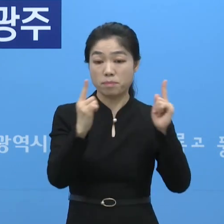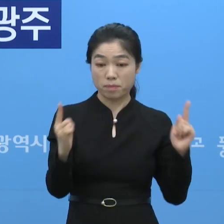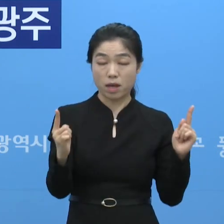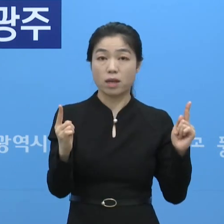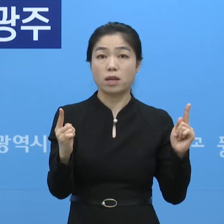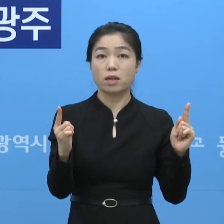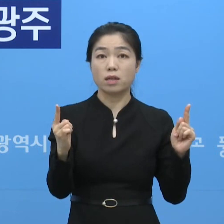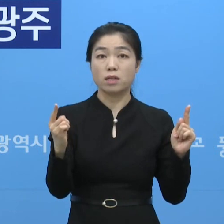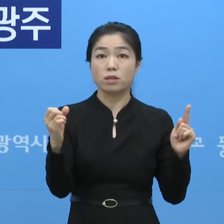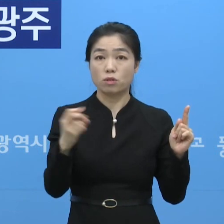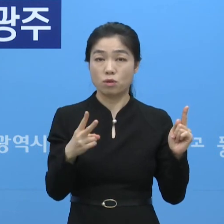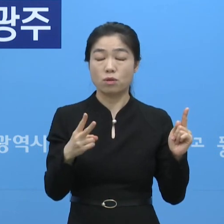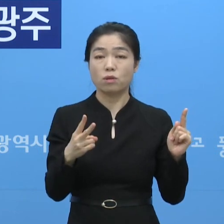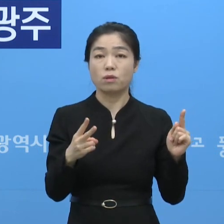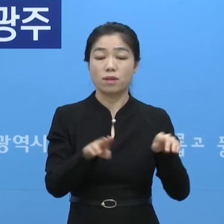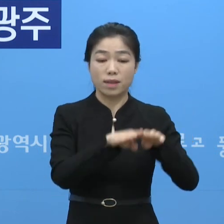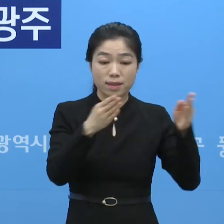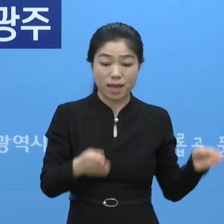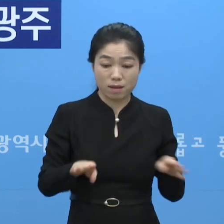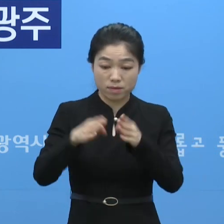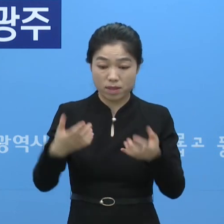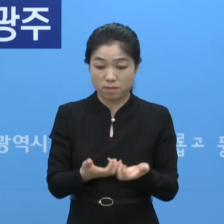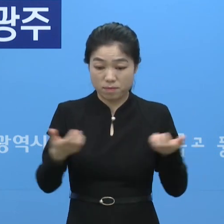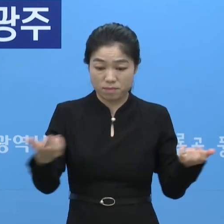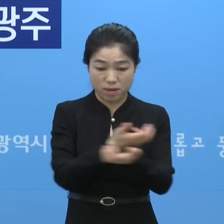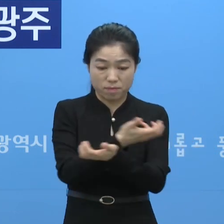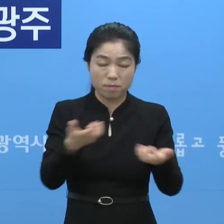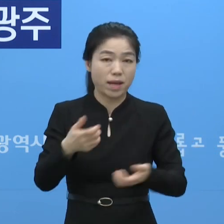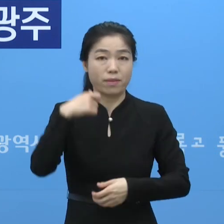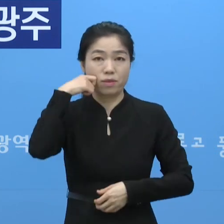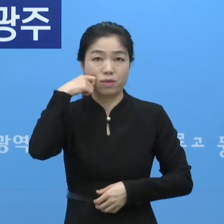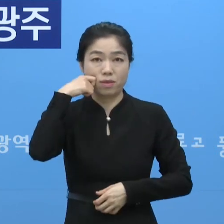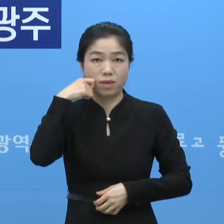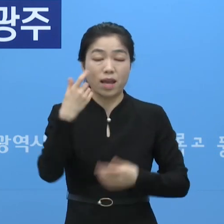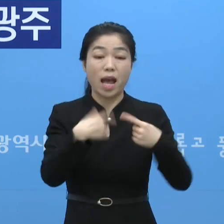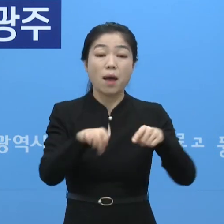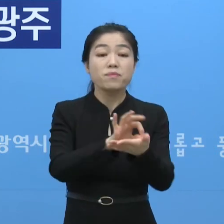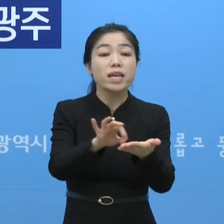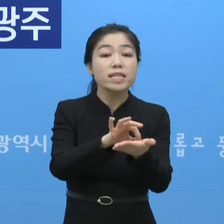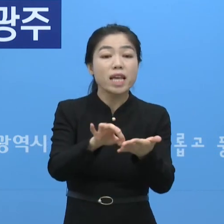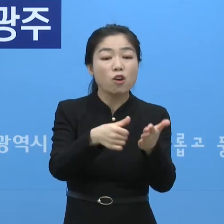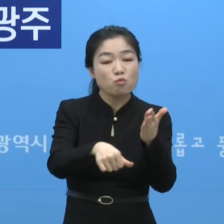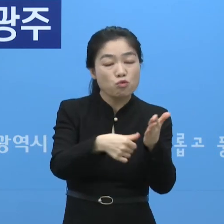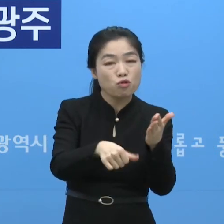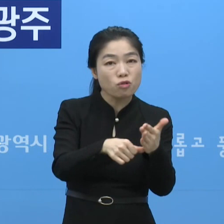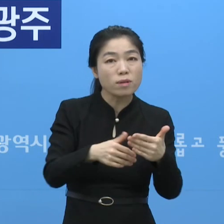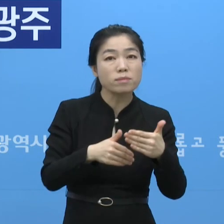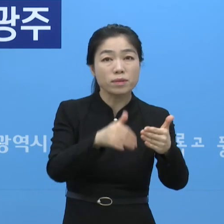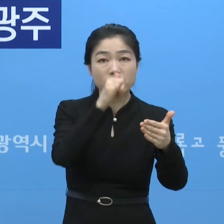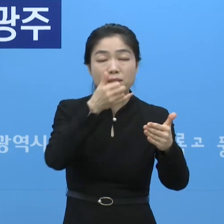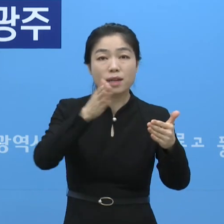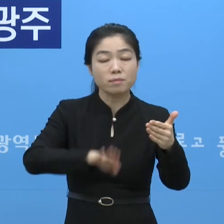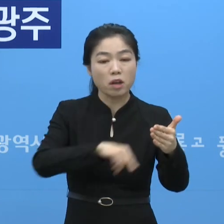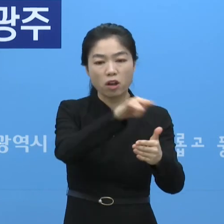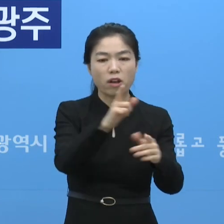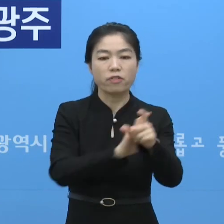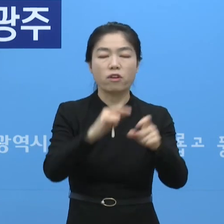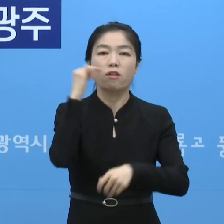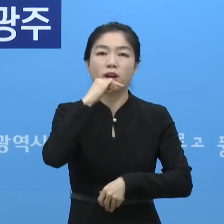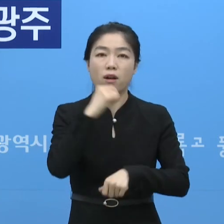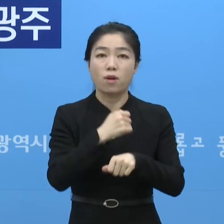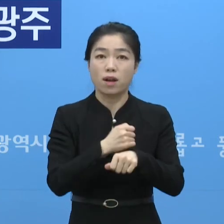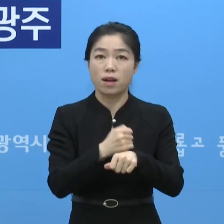두기라든지 스테이블 간 이동 금지, 공용 집계 사용 등이 그간 진행이 됐었는데요. 이 부분을 좀 더